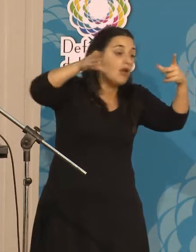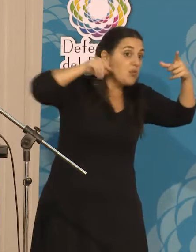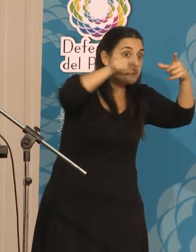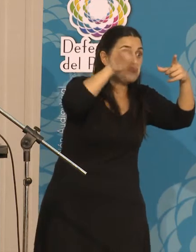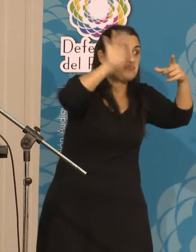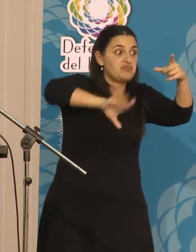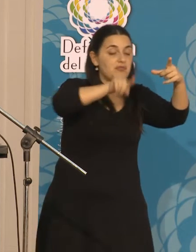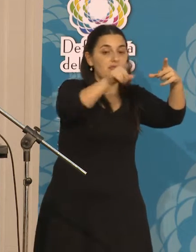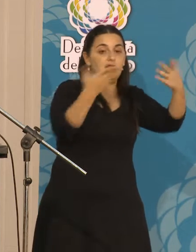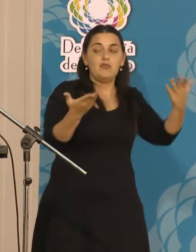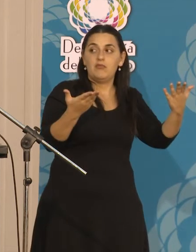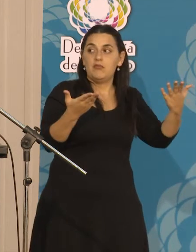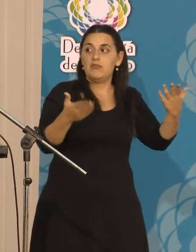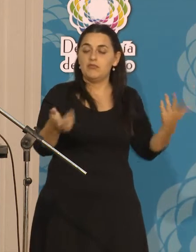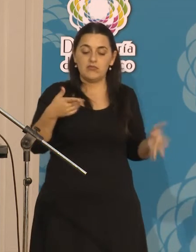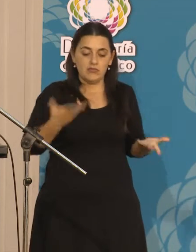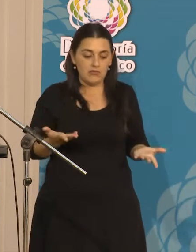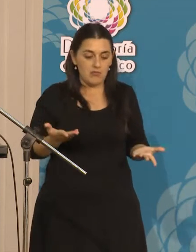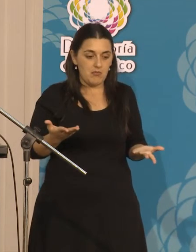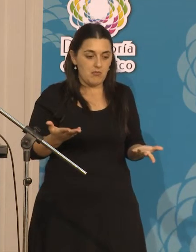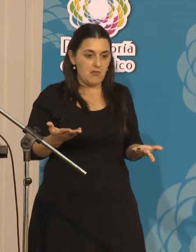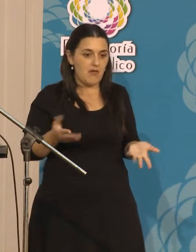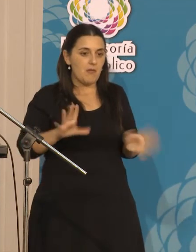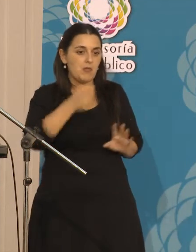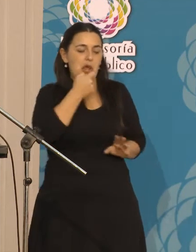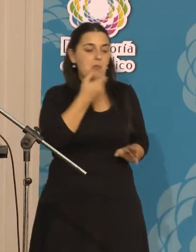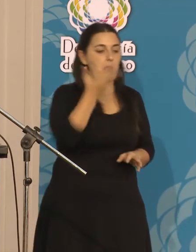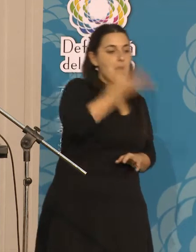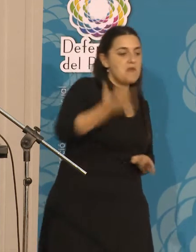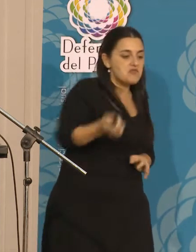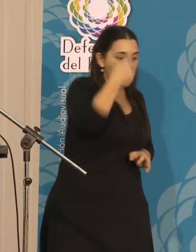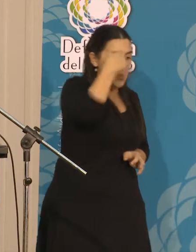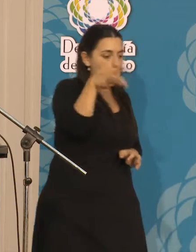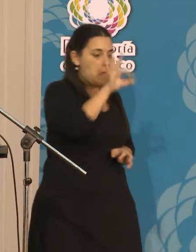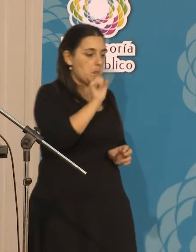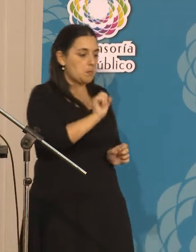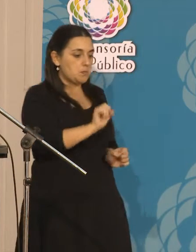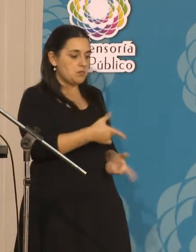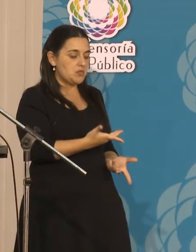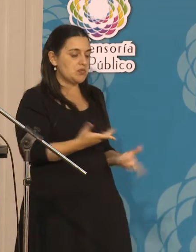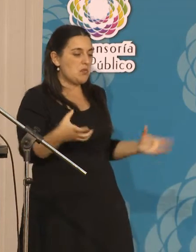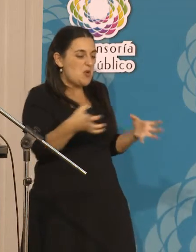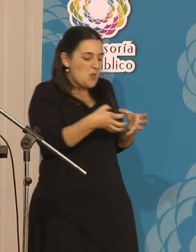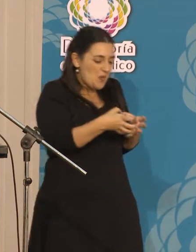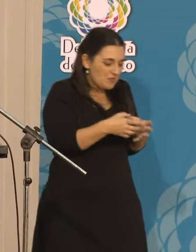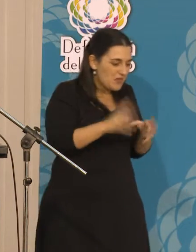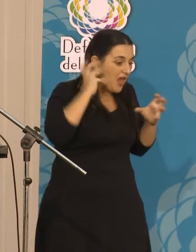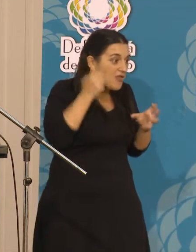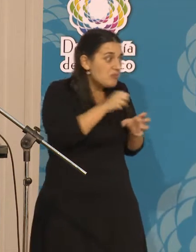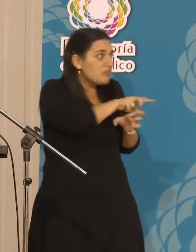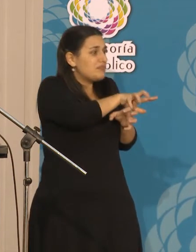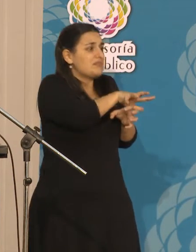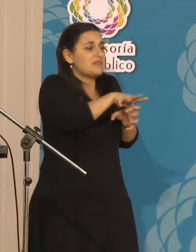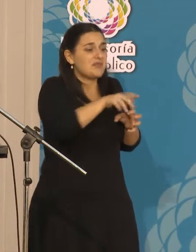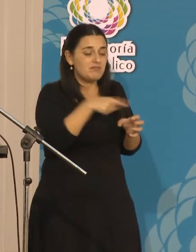Y es difícil plantear una idea del pueblo desde una radio chica, porque nosotros estamos